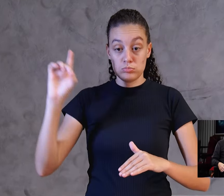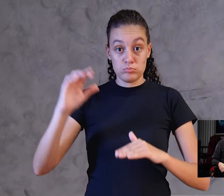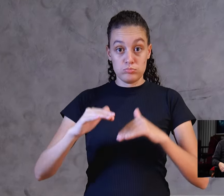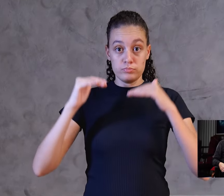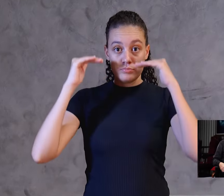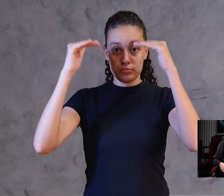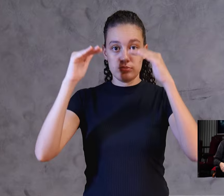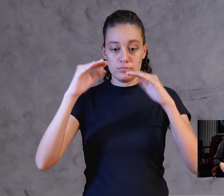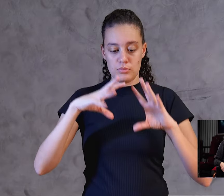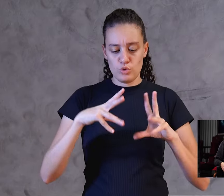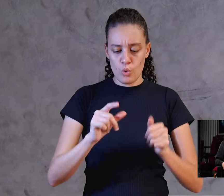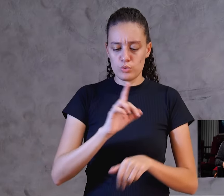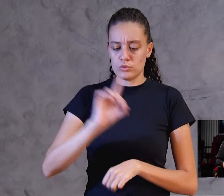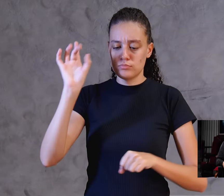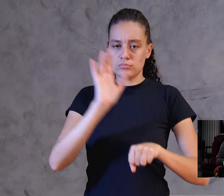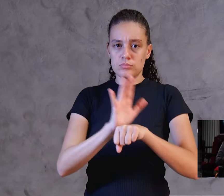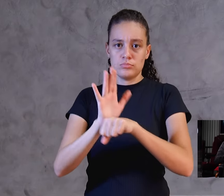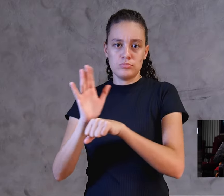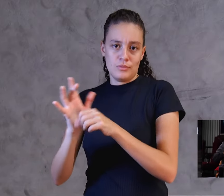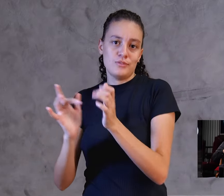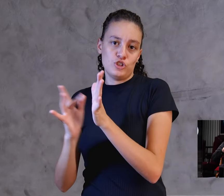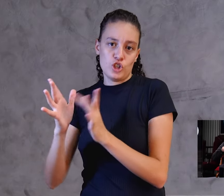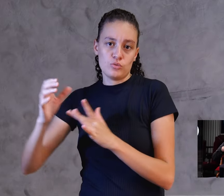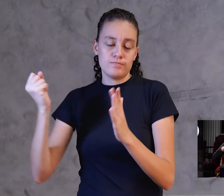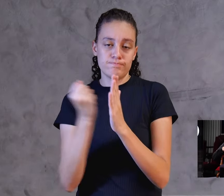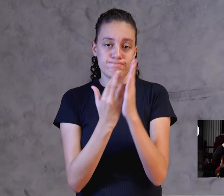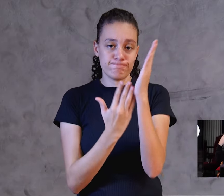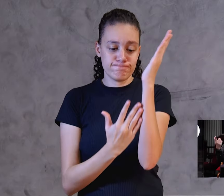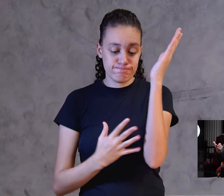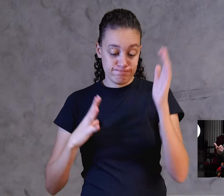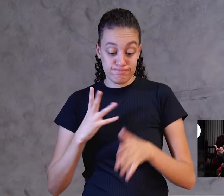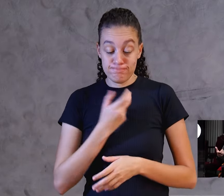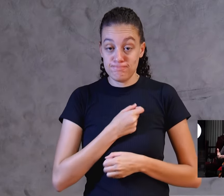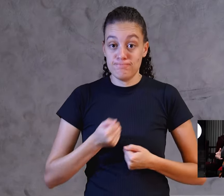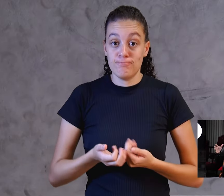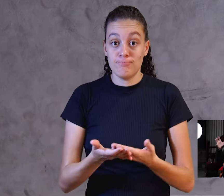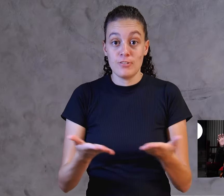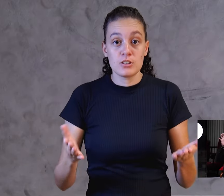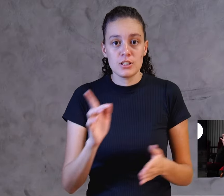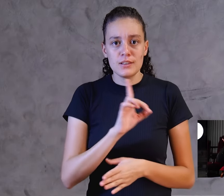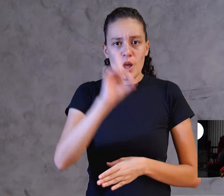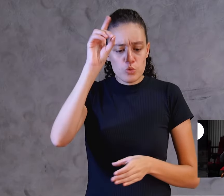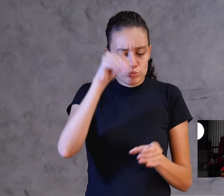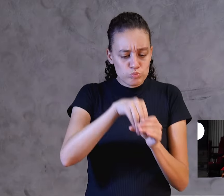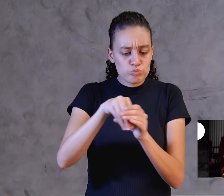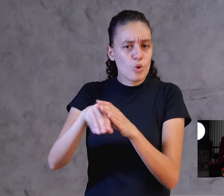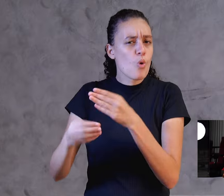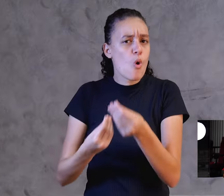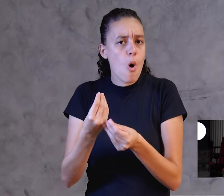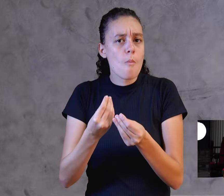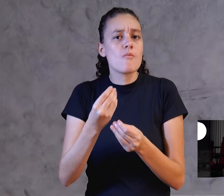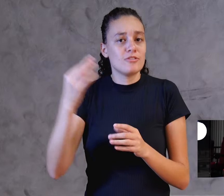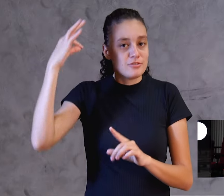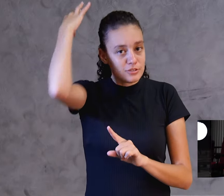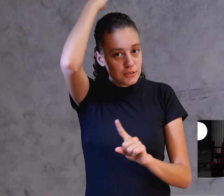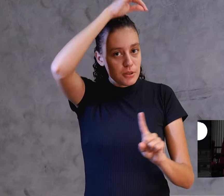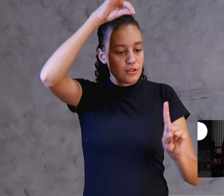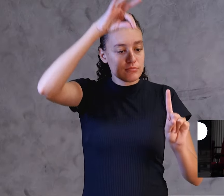todos, Jesus morrendo no Calvário, e Deus em todos, o Espírito Santo batizando aquelas pessoas ali.